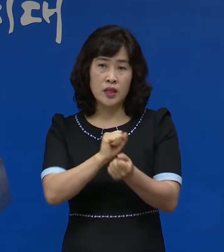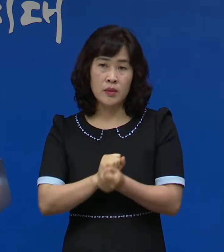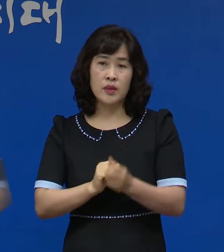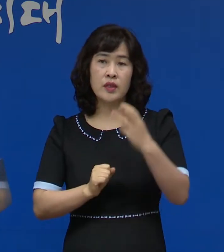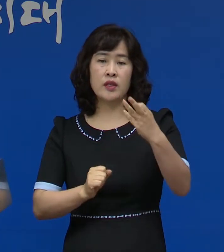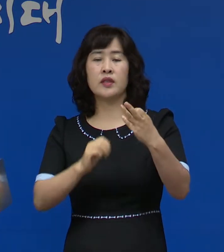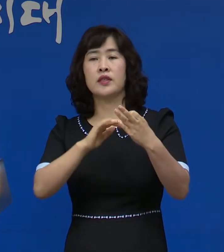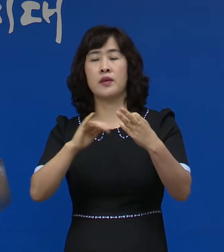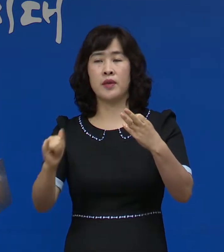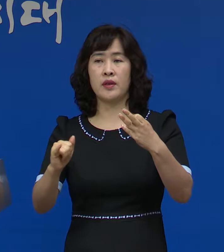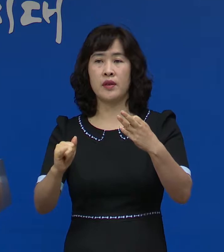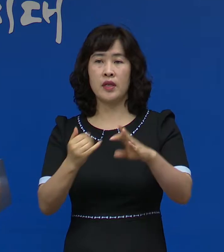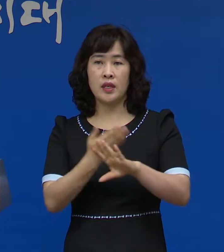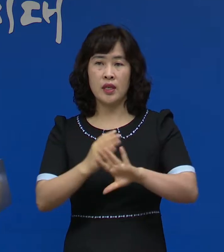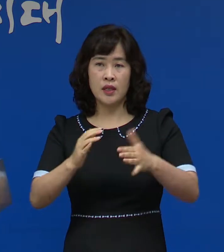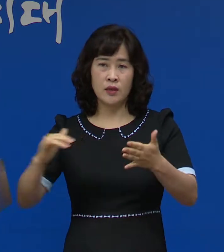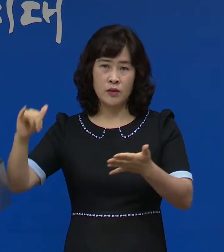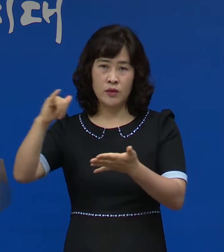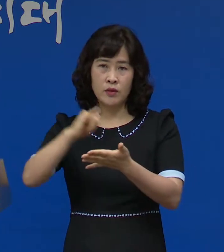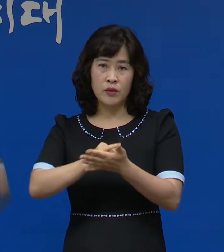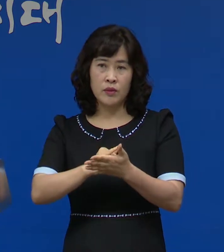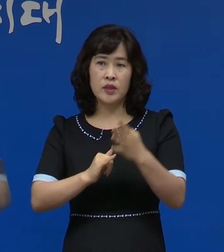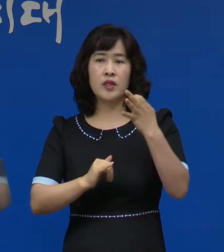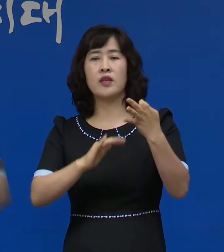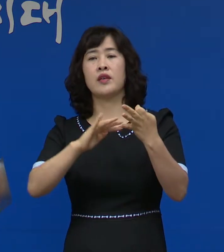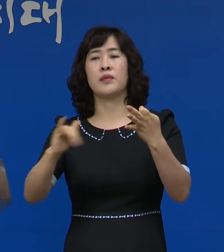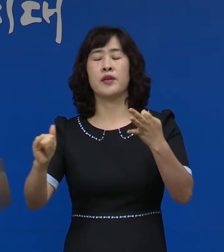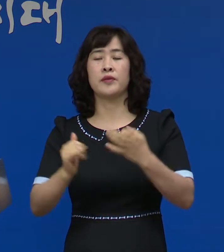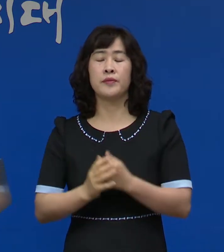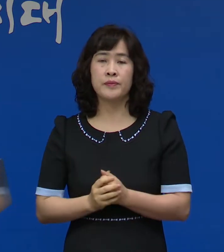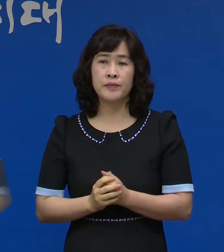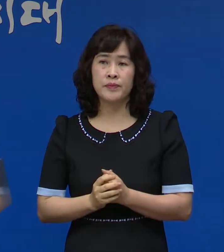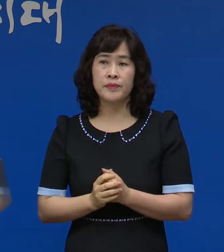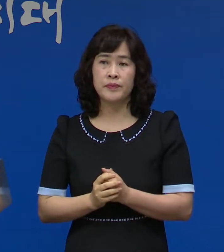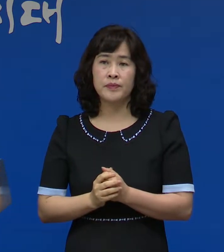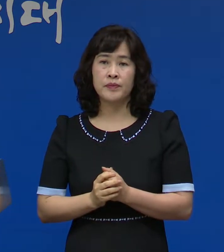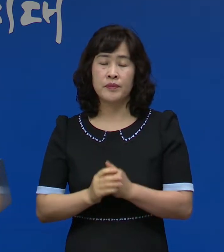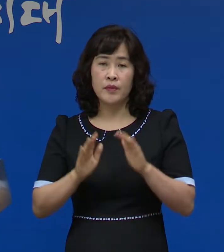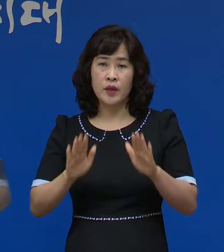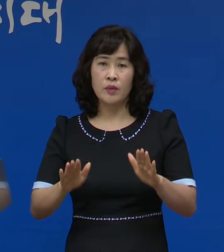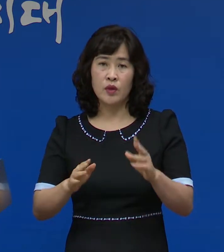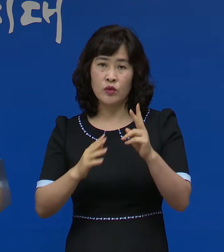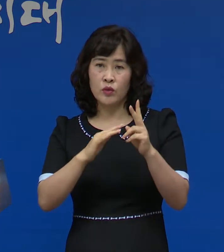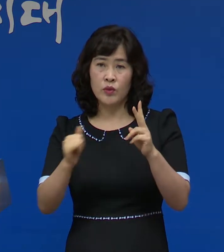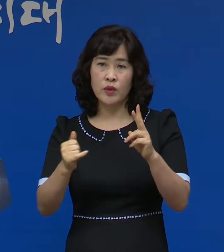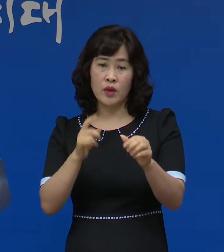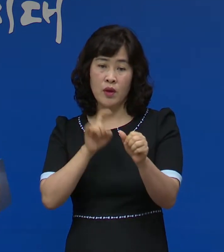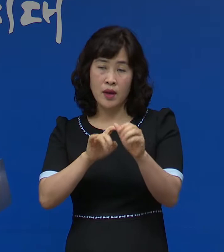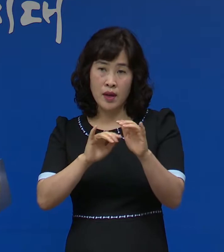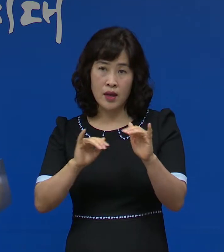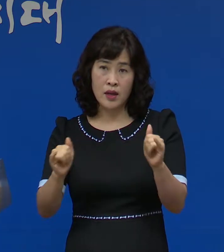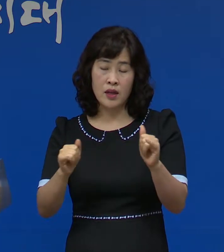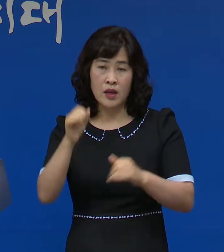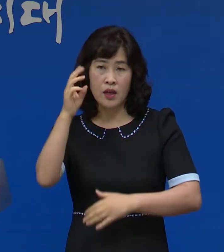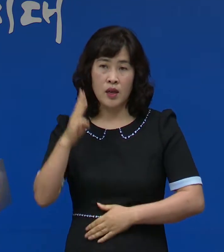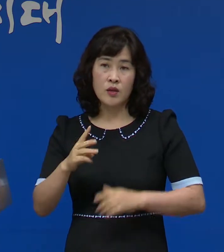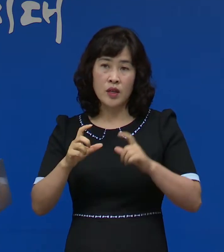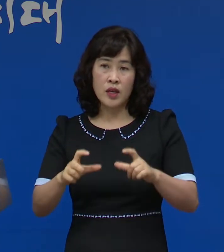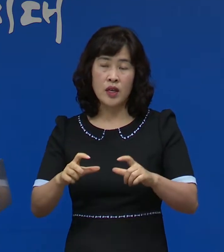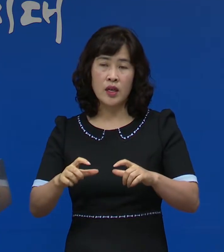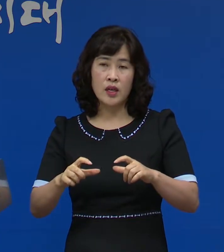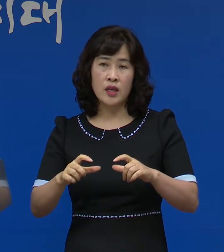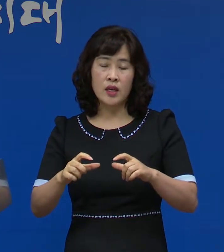13명, 해외 유입은 14명입니다 이번 2명의 확진자는 광주지역